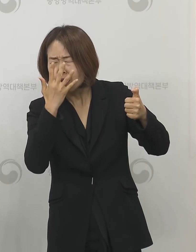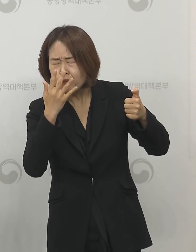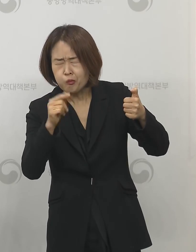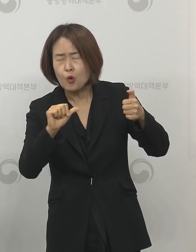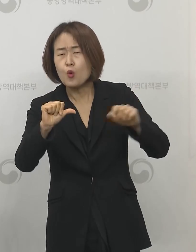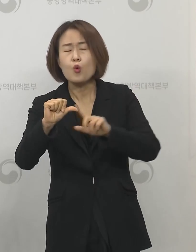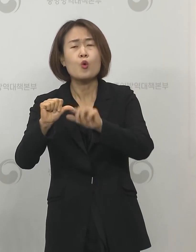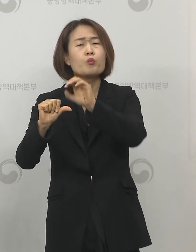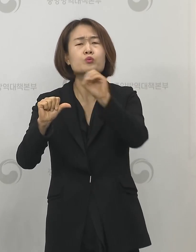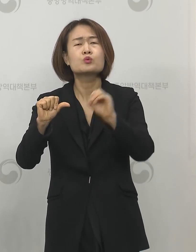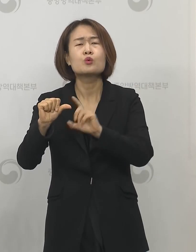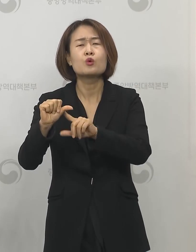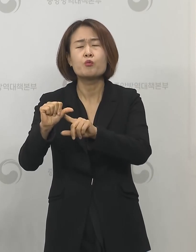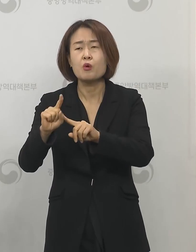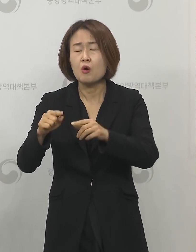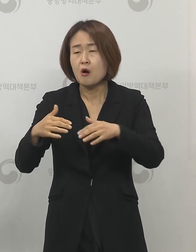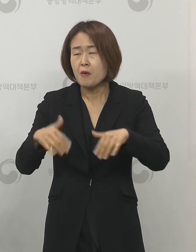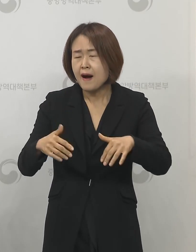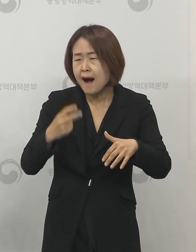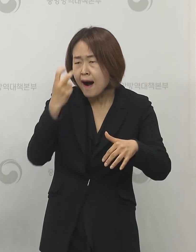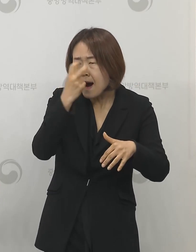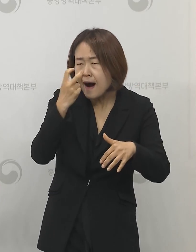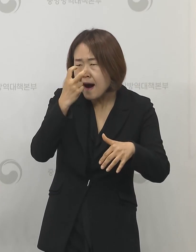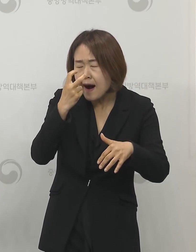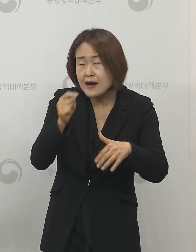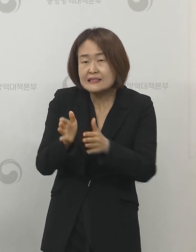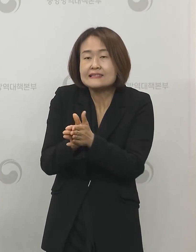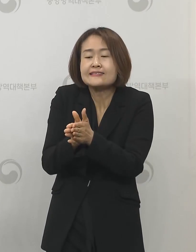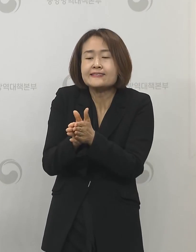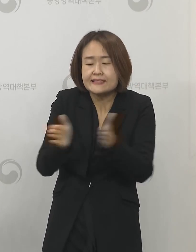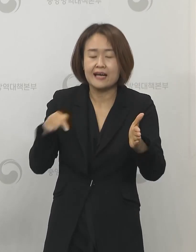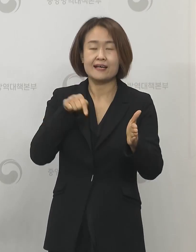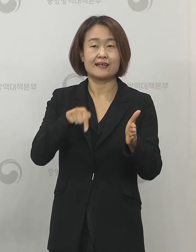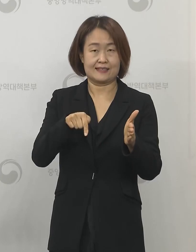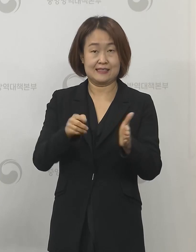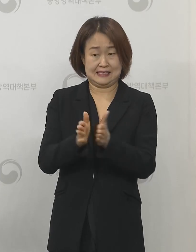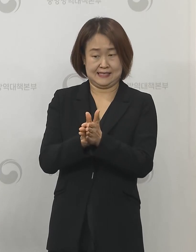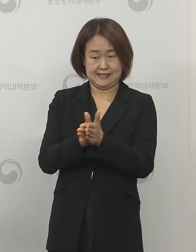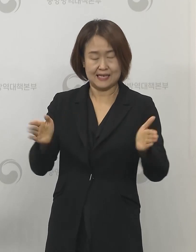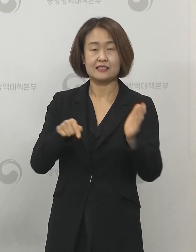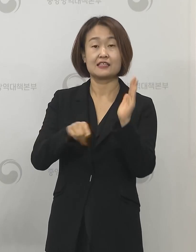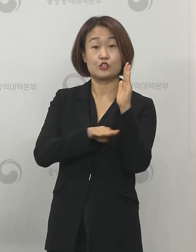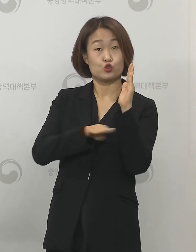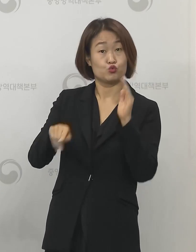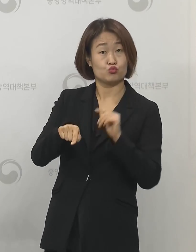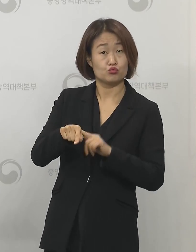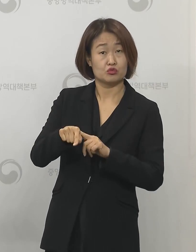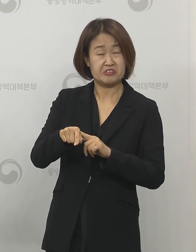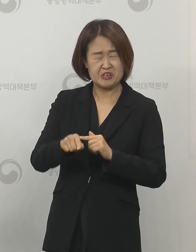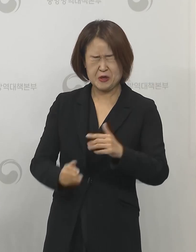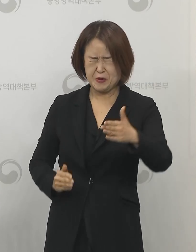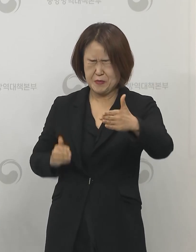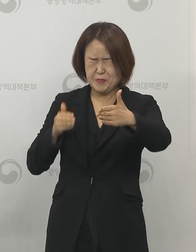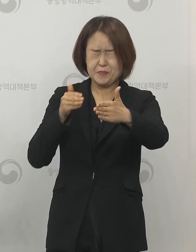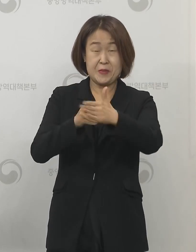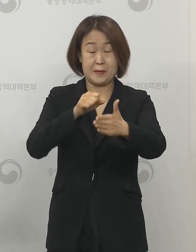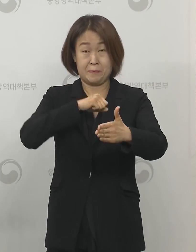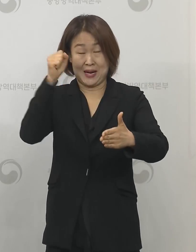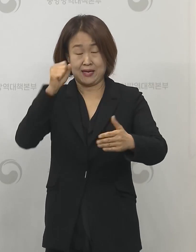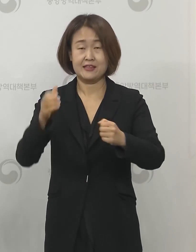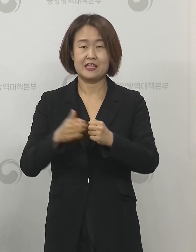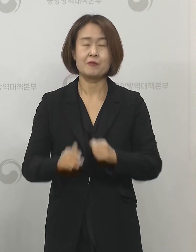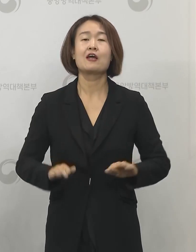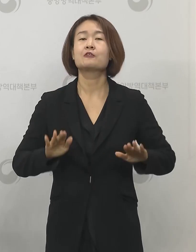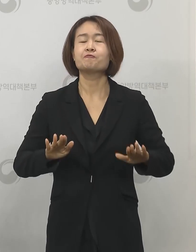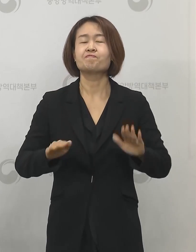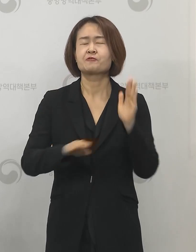5%는 완화를 검토할 수 있는 시작 시점 정도의 기준이지 그게 달성했다고 해서 그걸